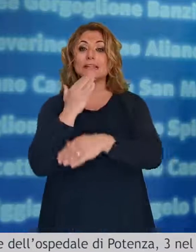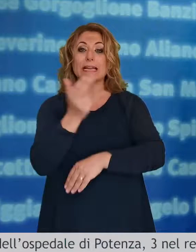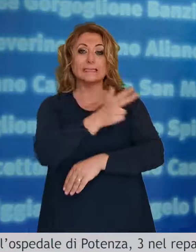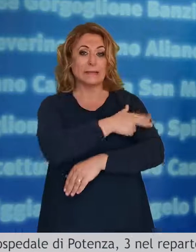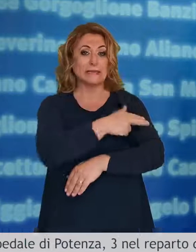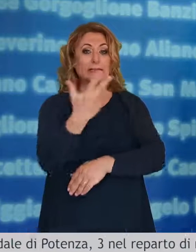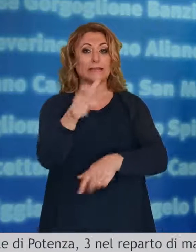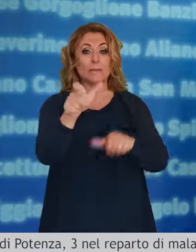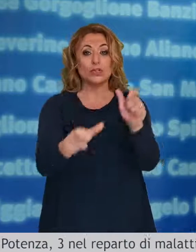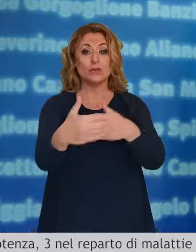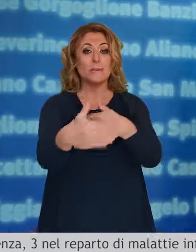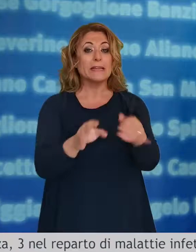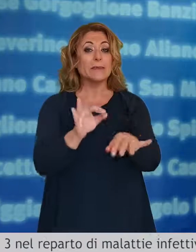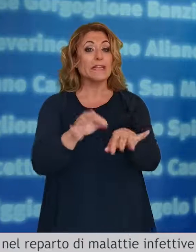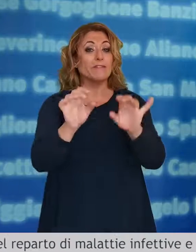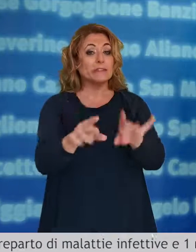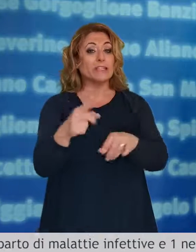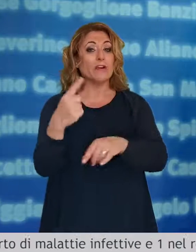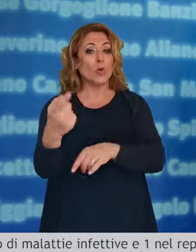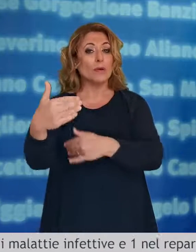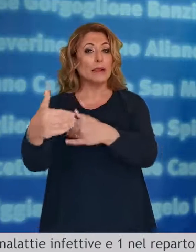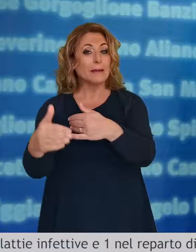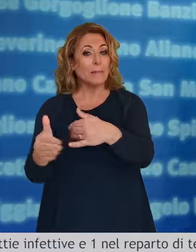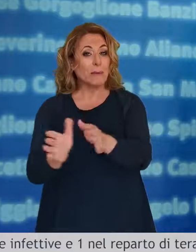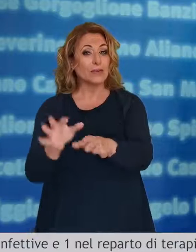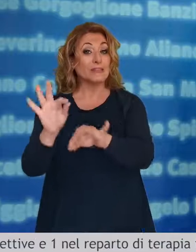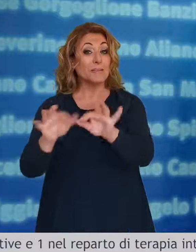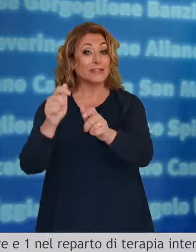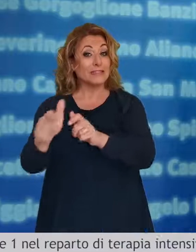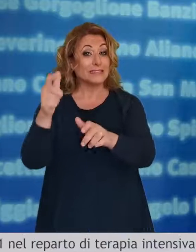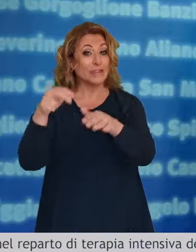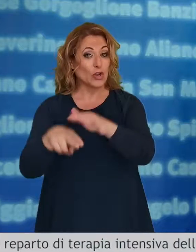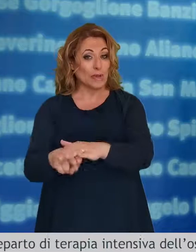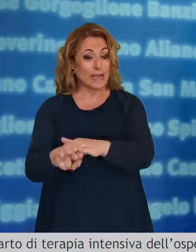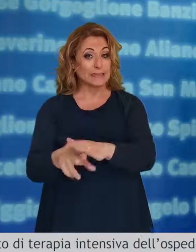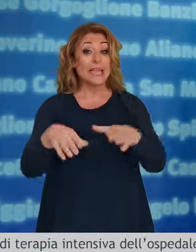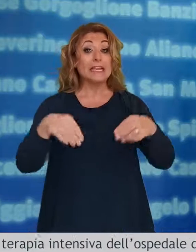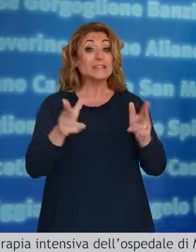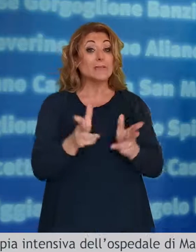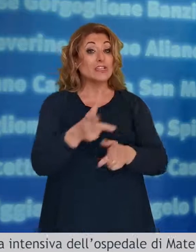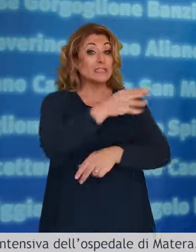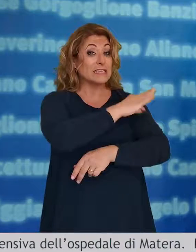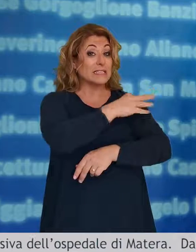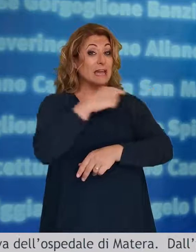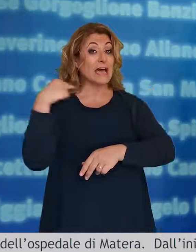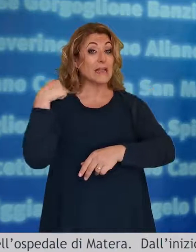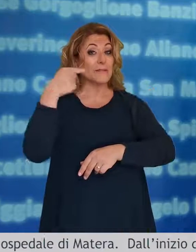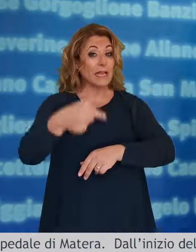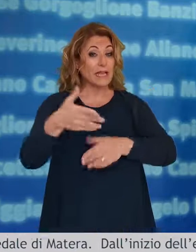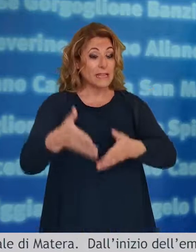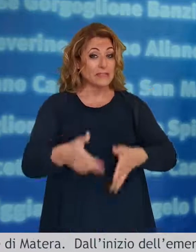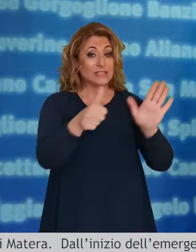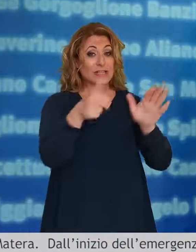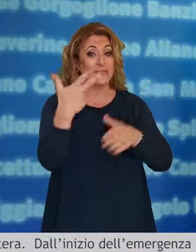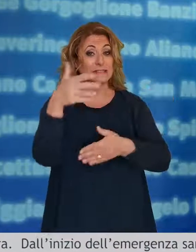malattie infettive e una nel reparto di terapia intensiva dell'ospedale di Matera. Dall'inizio dell'emergenza sanitaria sono stati analizzati